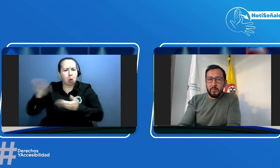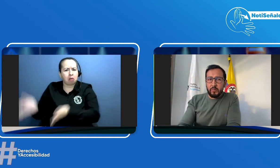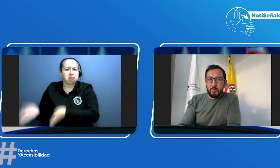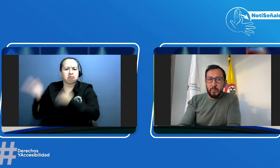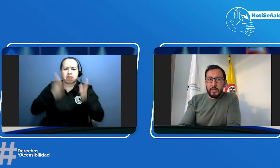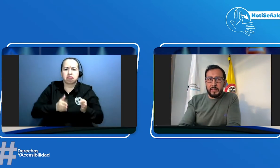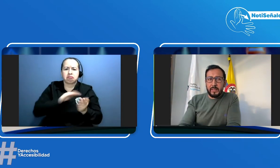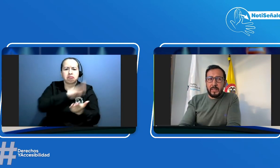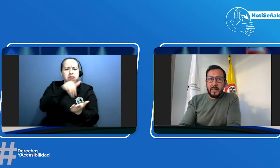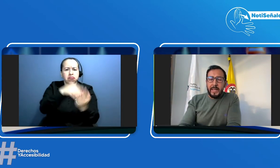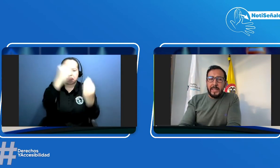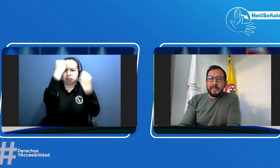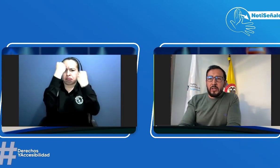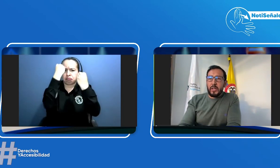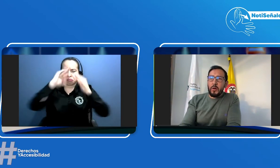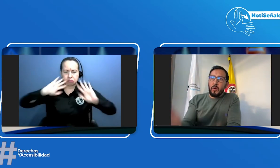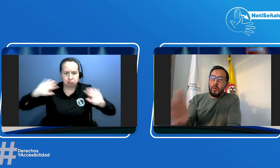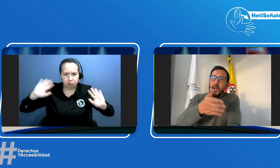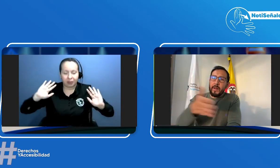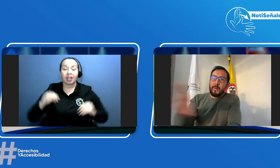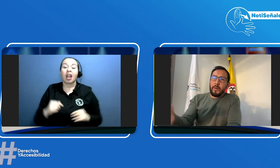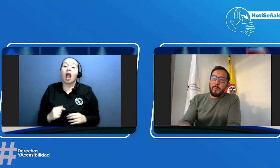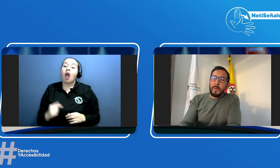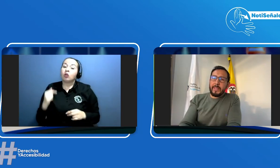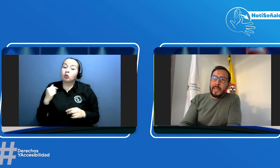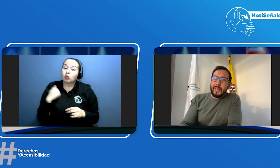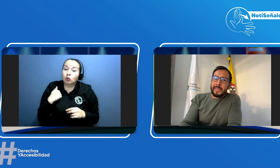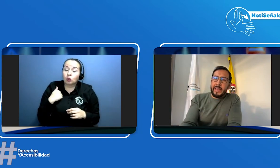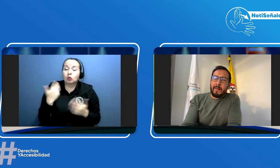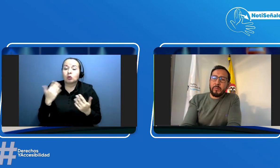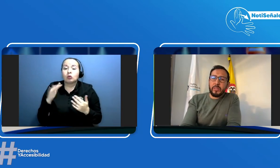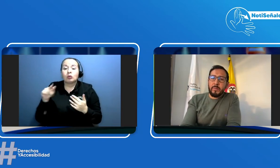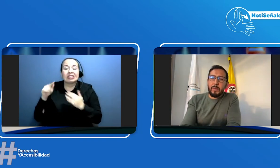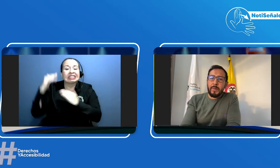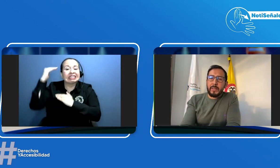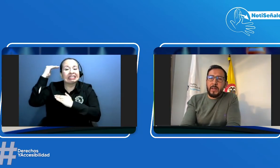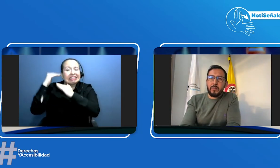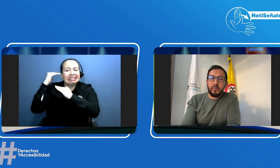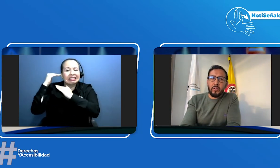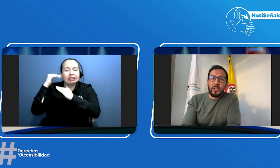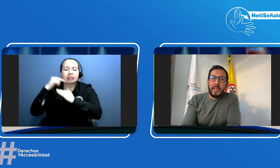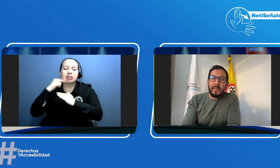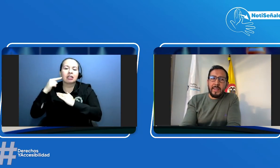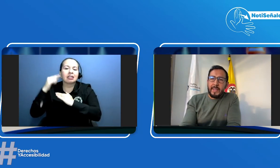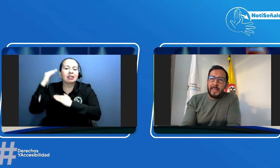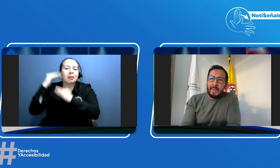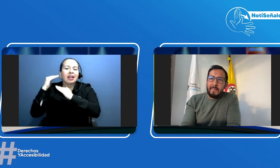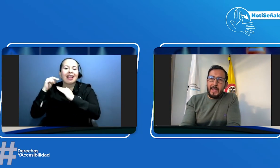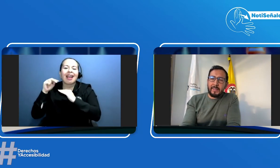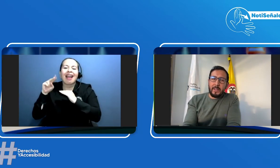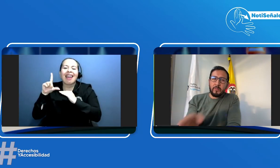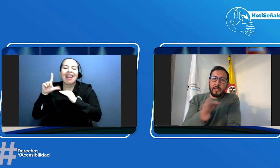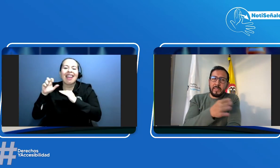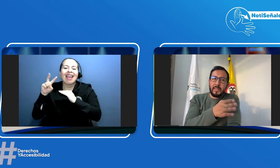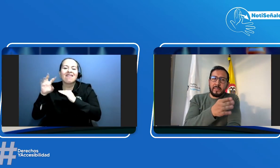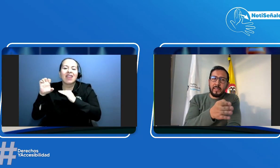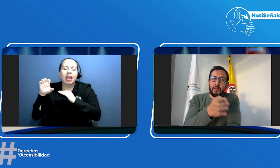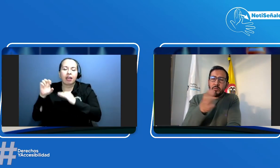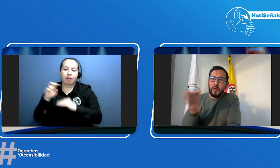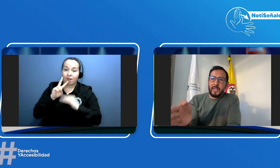automovilística si yo tengo una pérdida que la vamos a llamar pérdida de audición leve que va entre los 26 y los 40